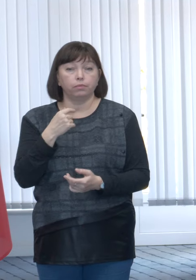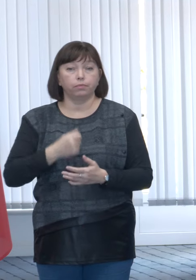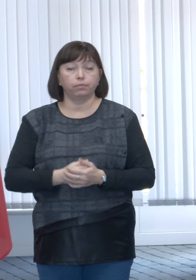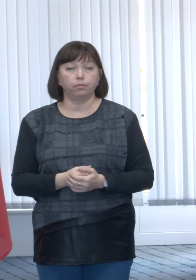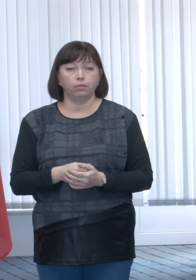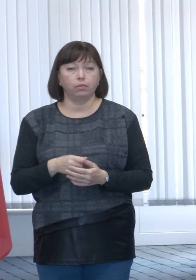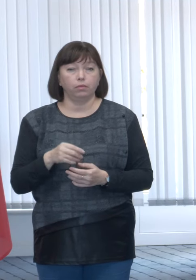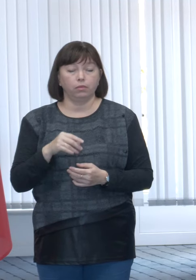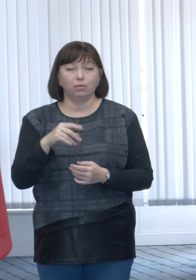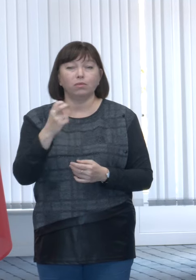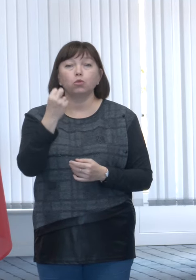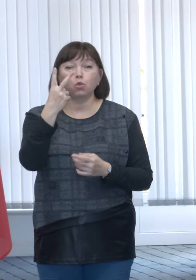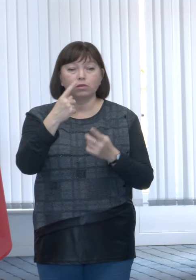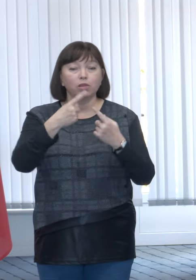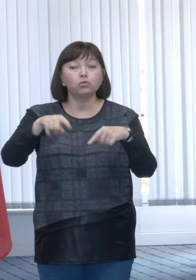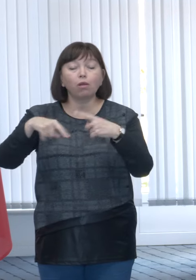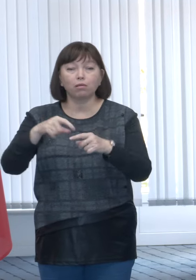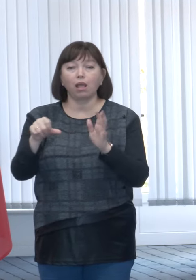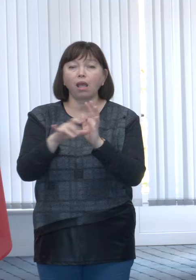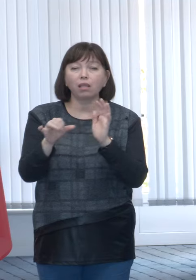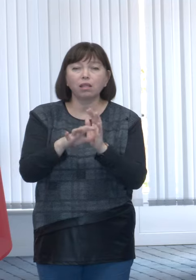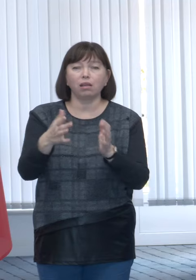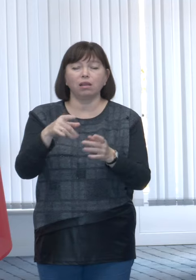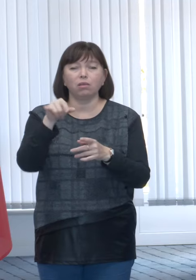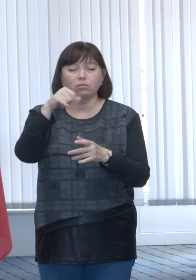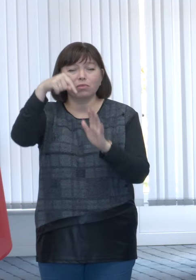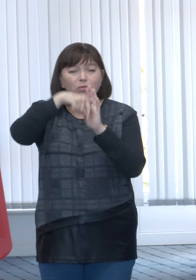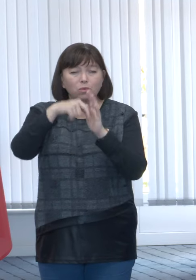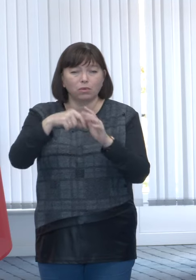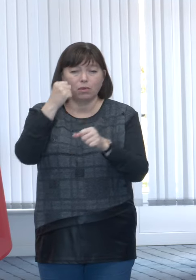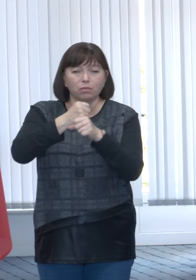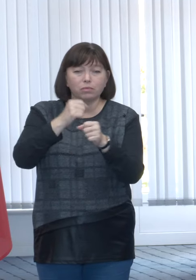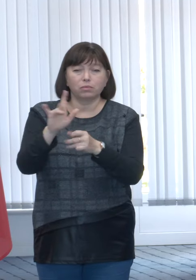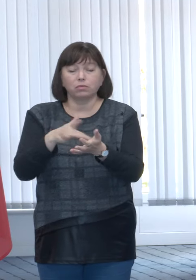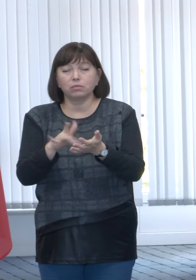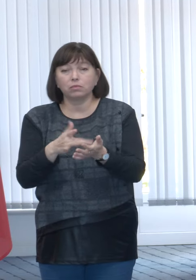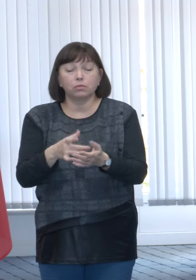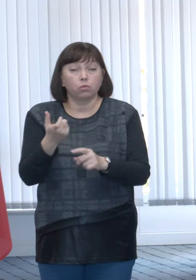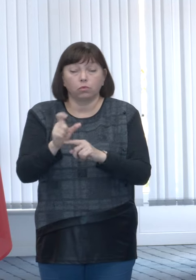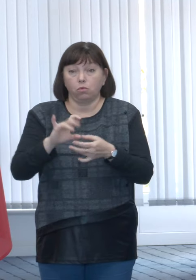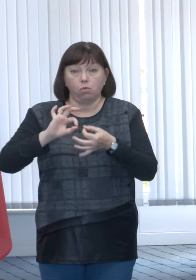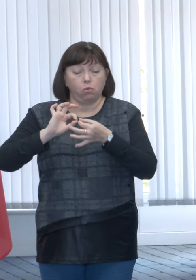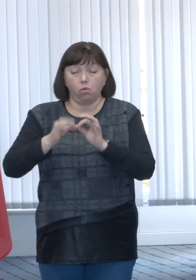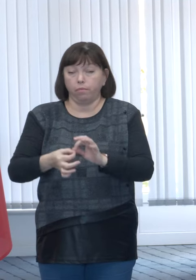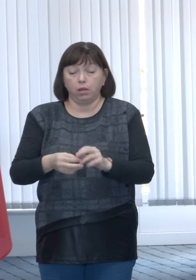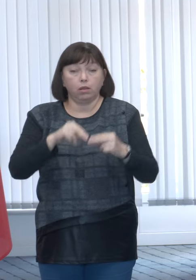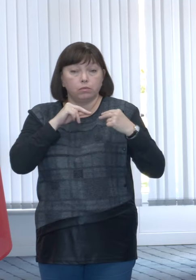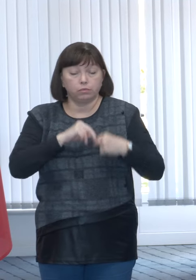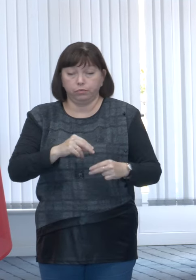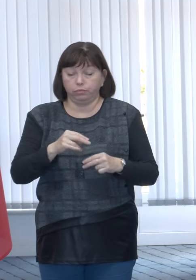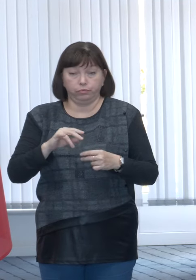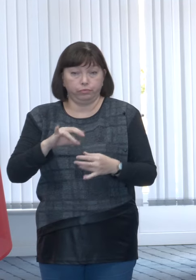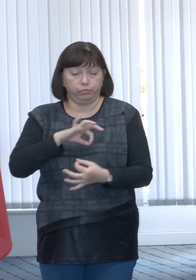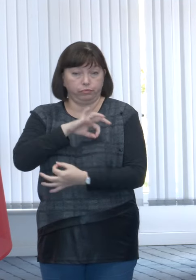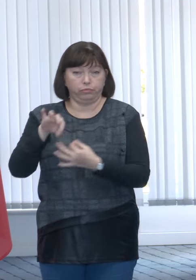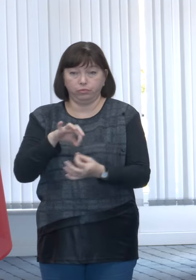12 furnizori de energie cu procese interne de invoicing și așa mai departe, este o muncă foarte complicată,